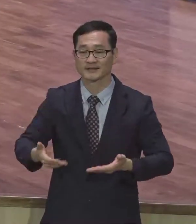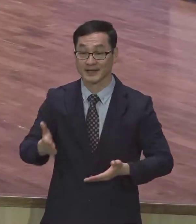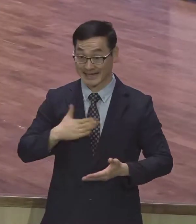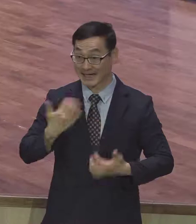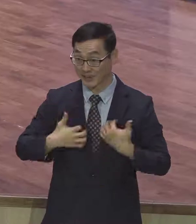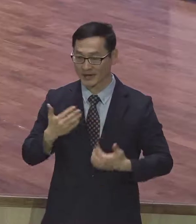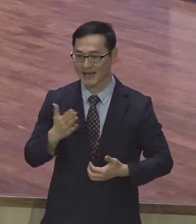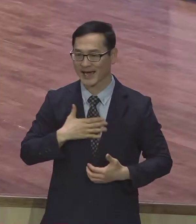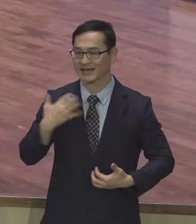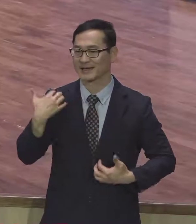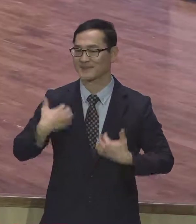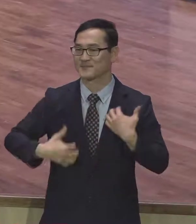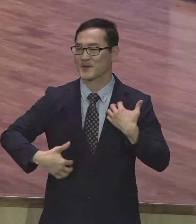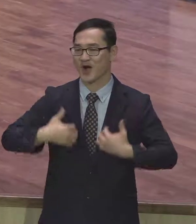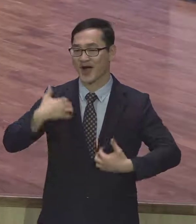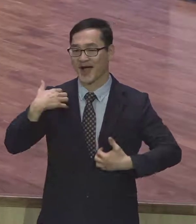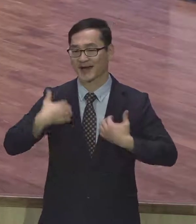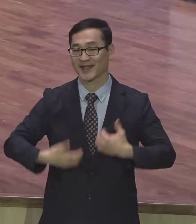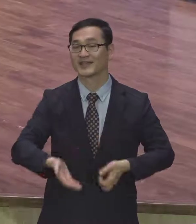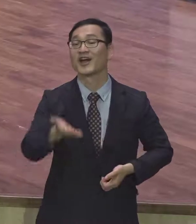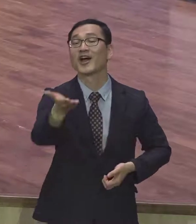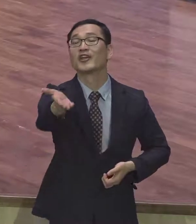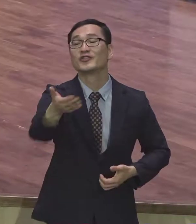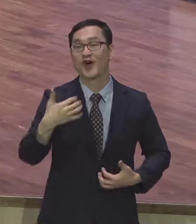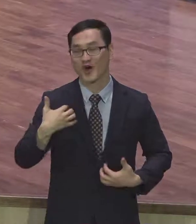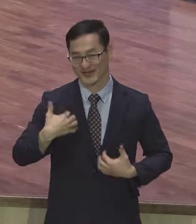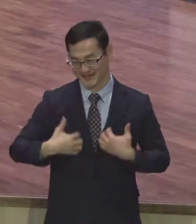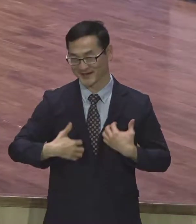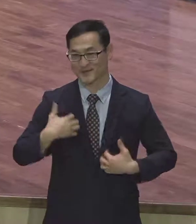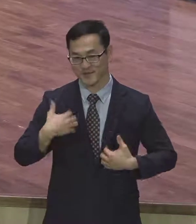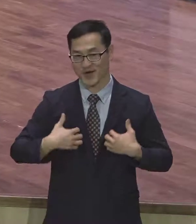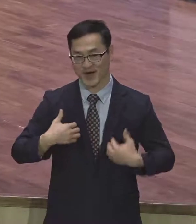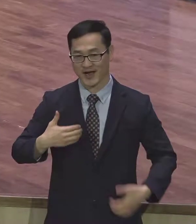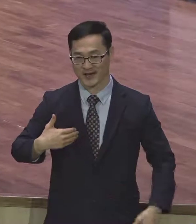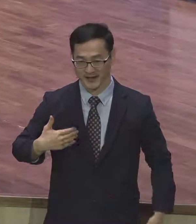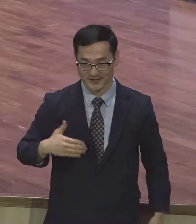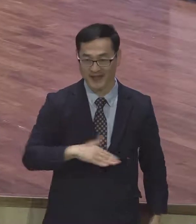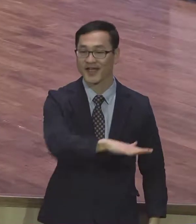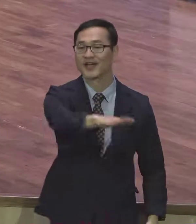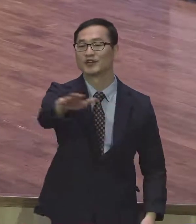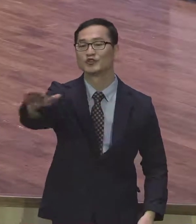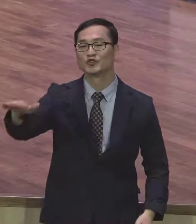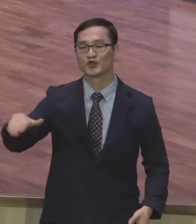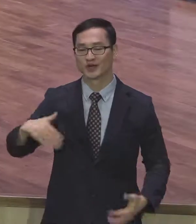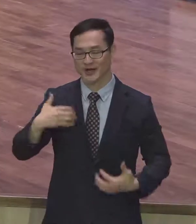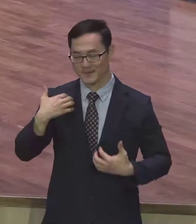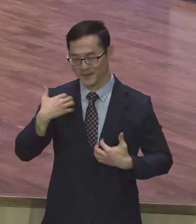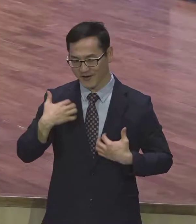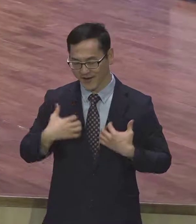나 기뻐 하겠네 너 기뻐 하겠네 우리 기뻐